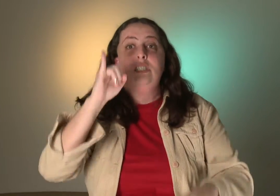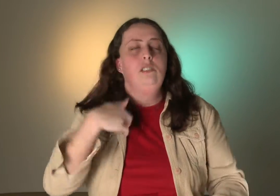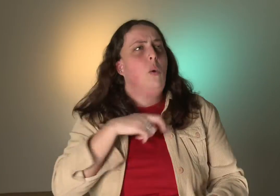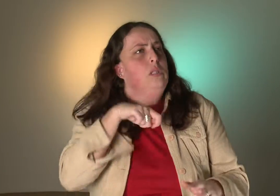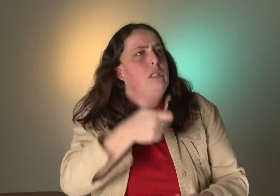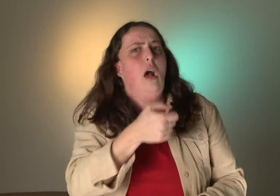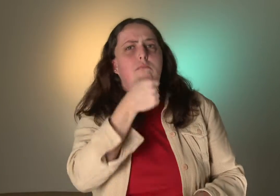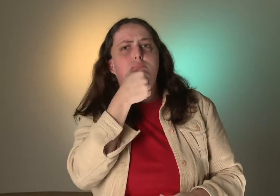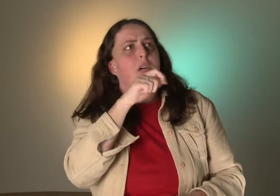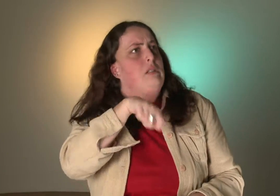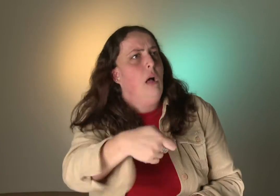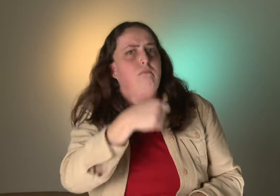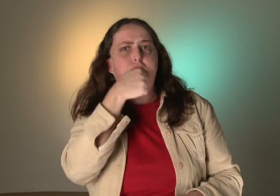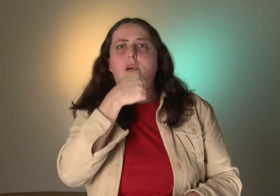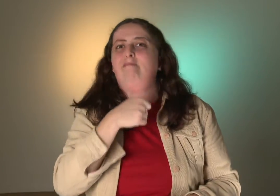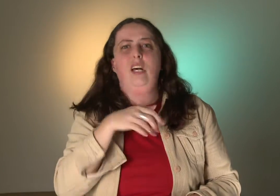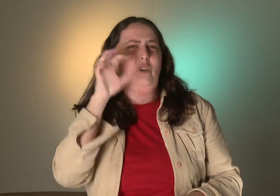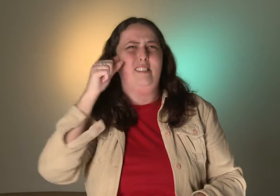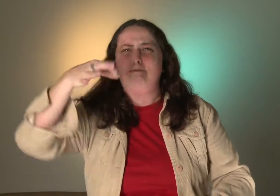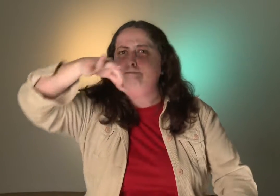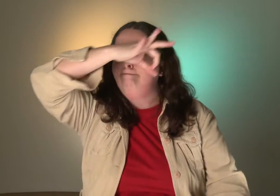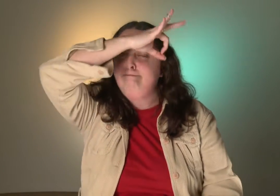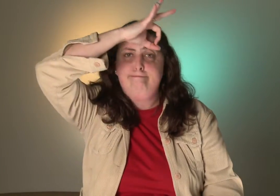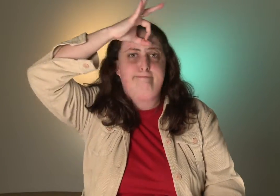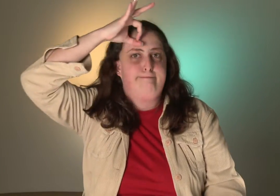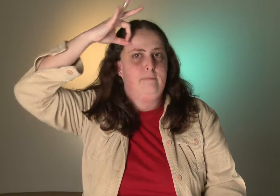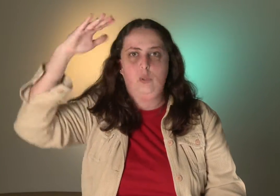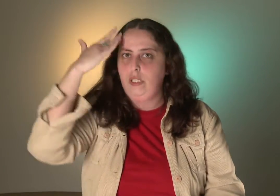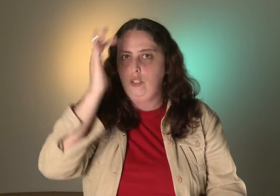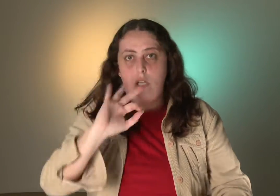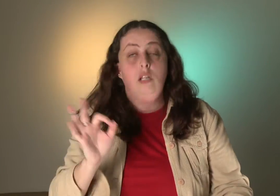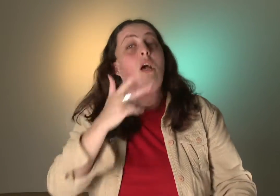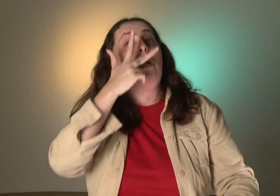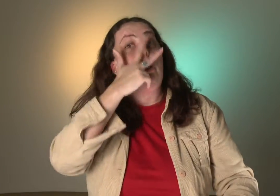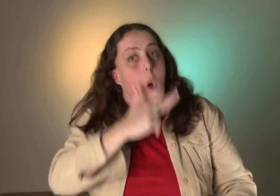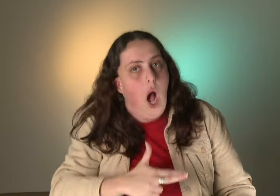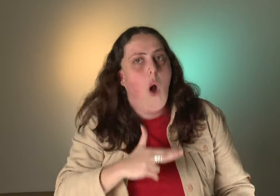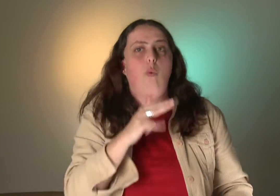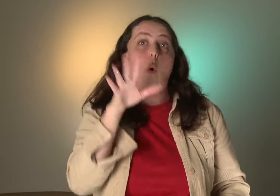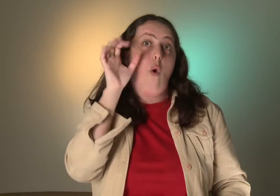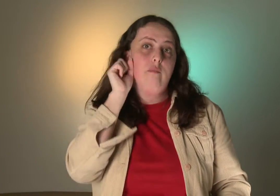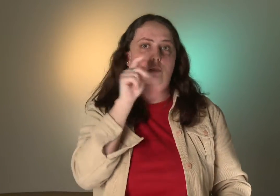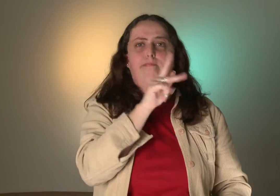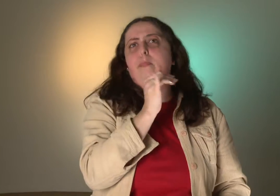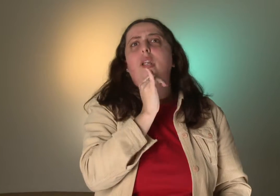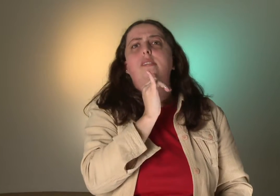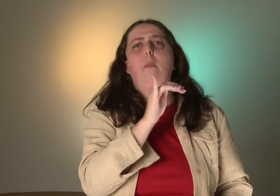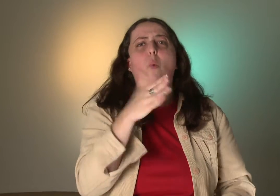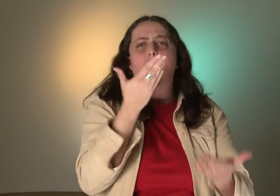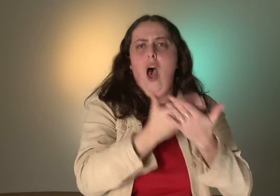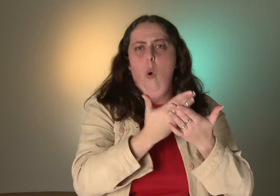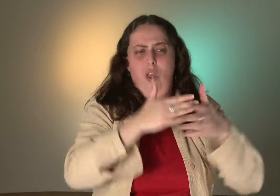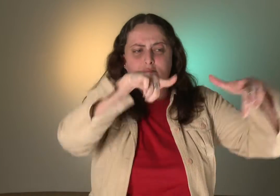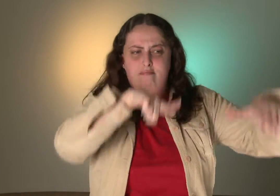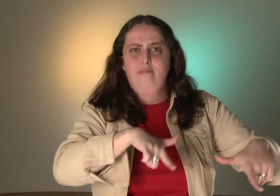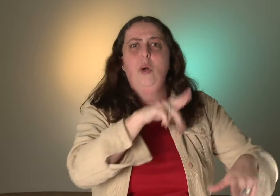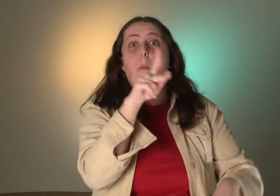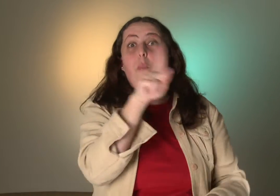ouvintes daí vão entender melhor. Se eu fizer cada sinal uma palavra, não vai dar, não vai ter correspondência correta.